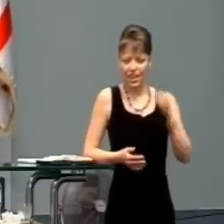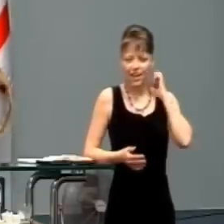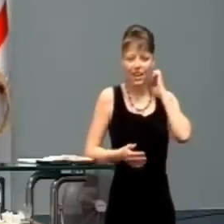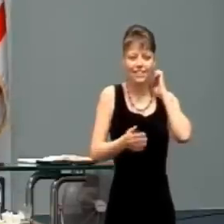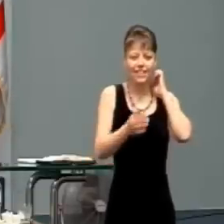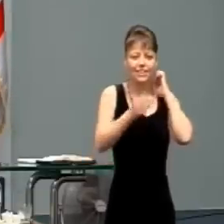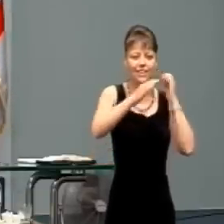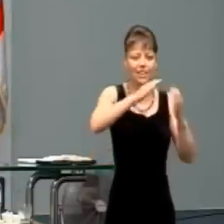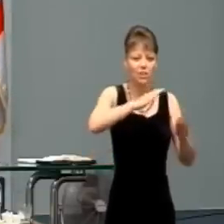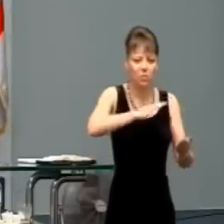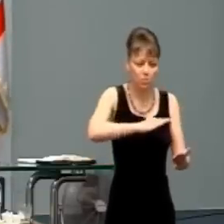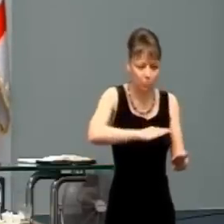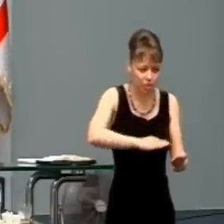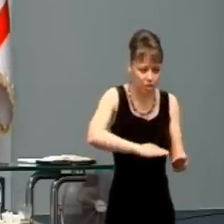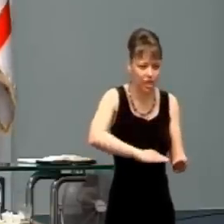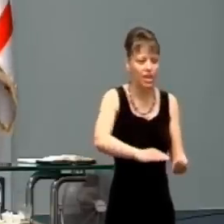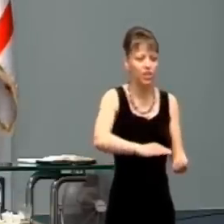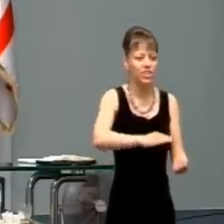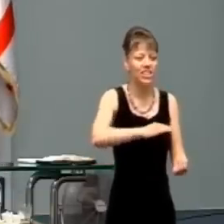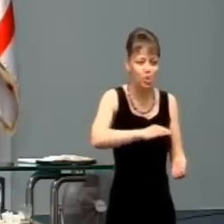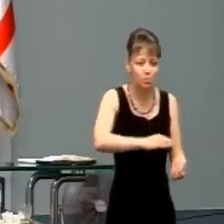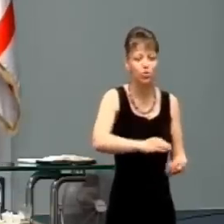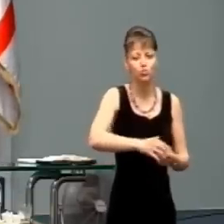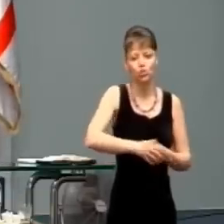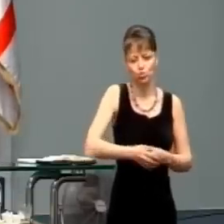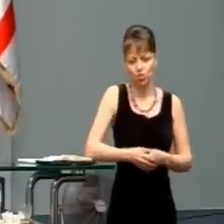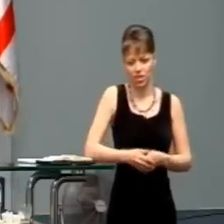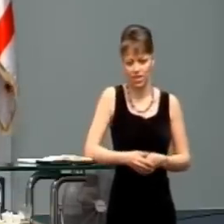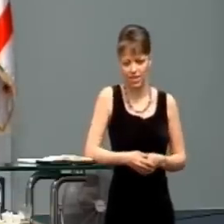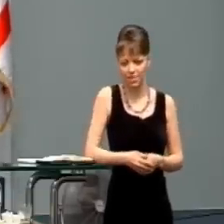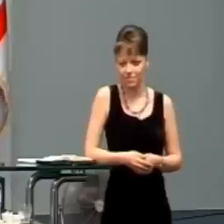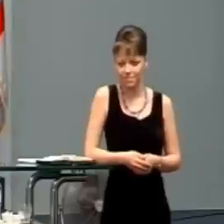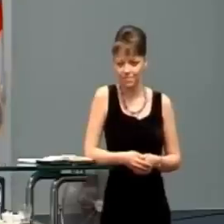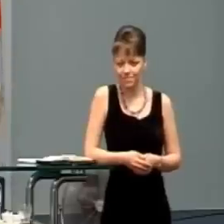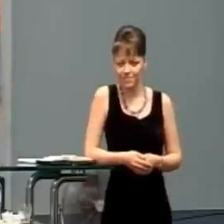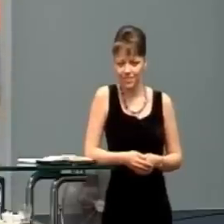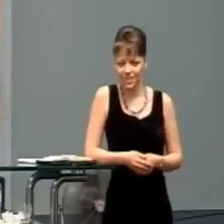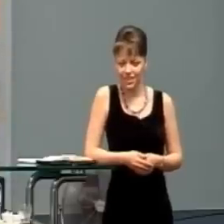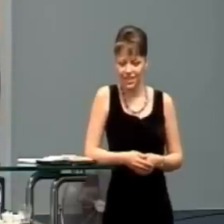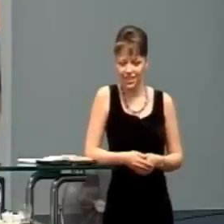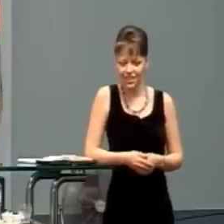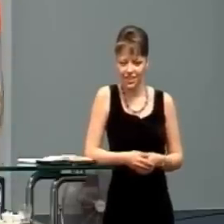V okamihu, keď sa podriadíte pánstvu Ježiša Krista,